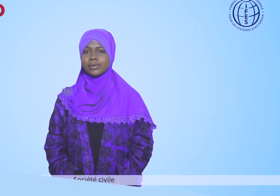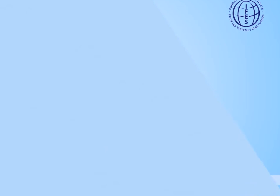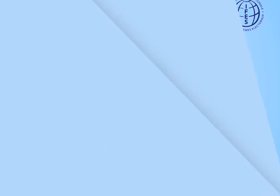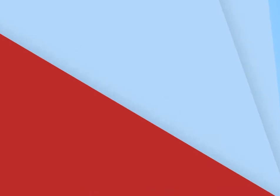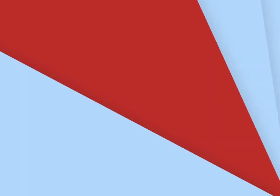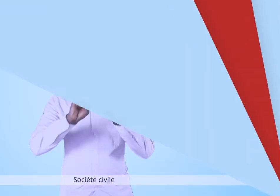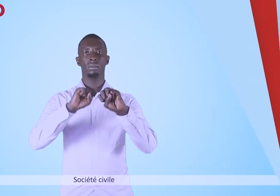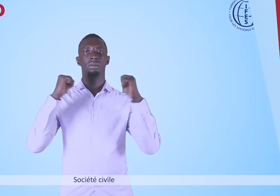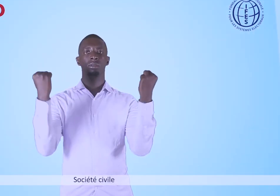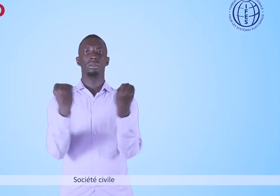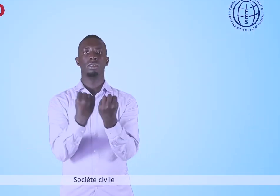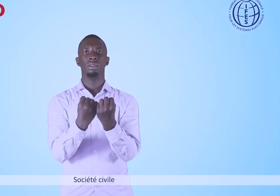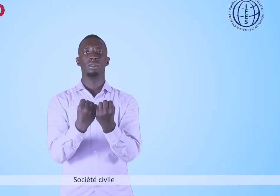Société civile